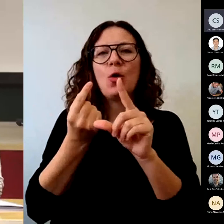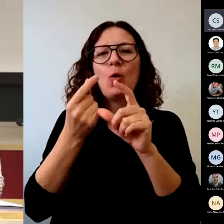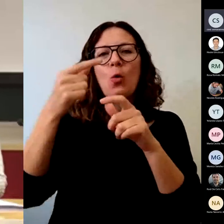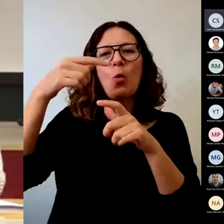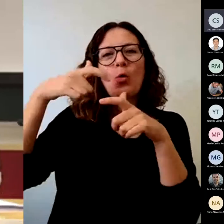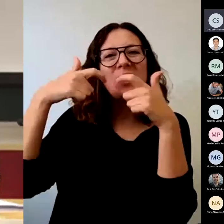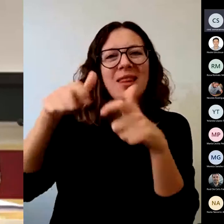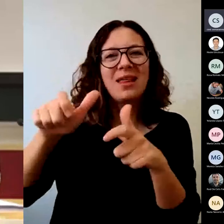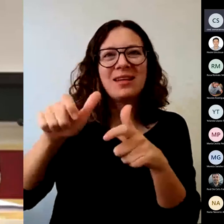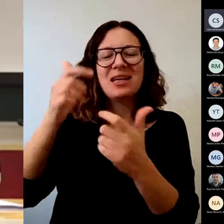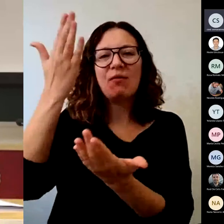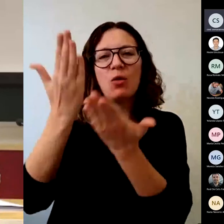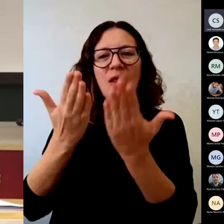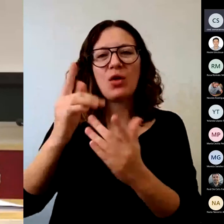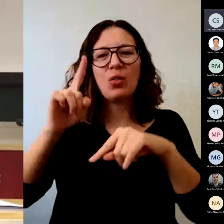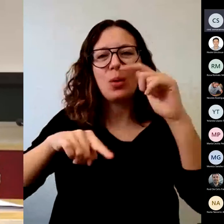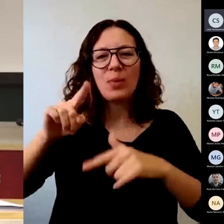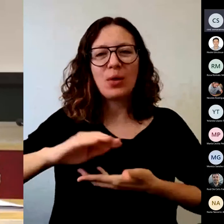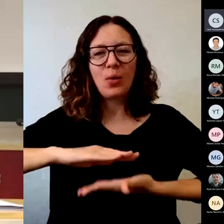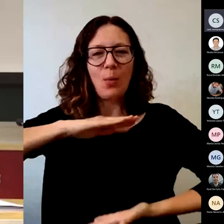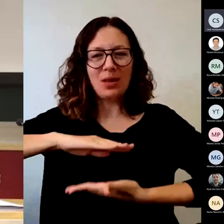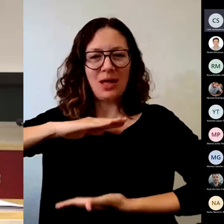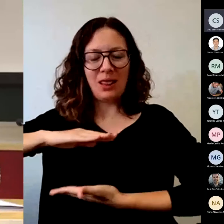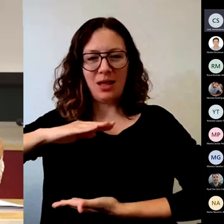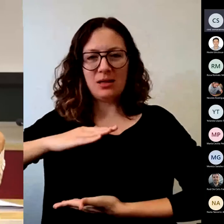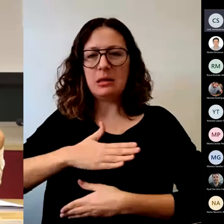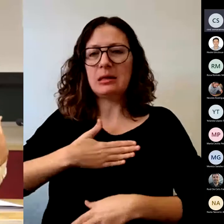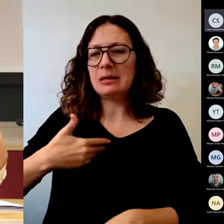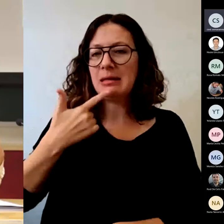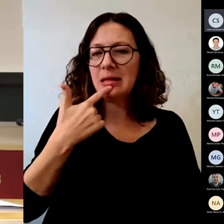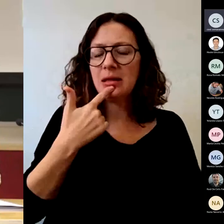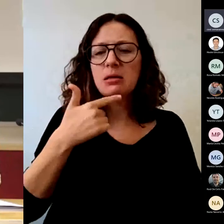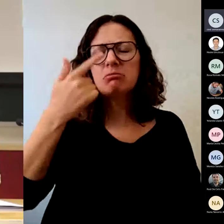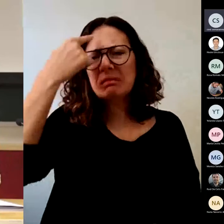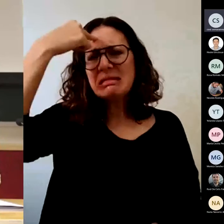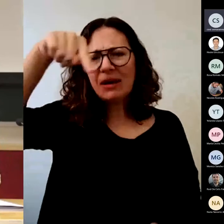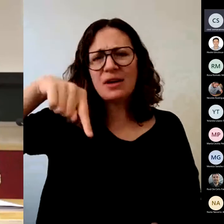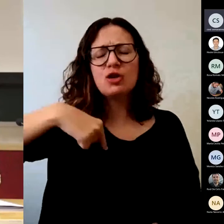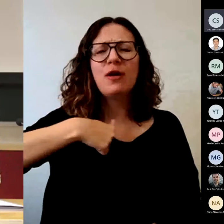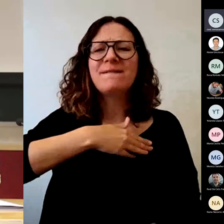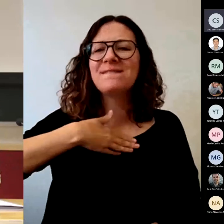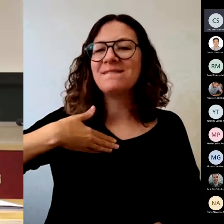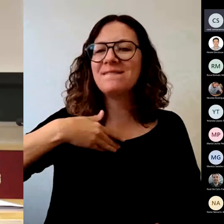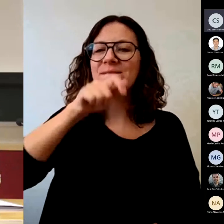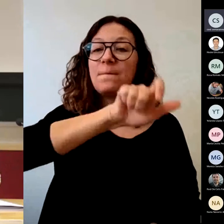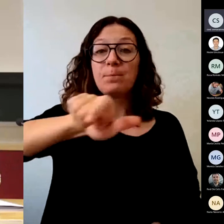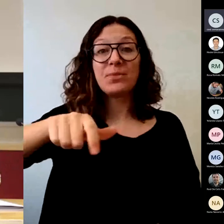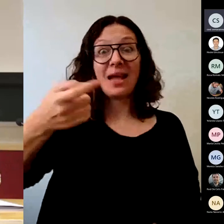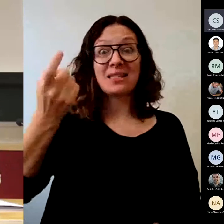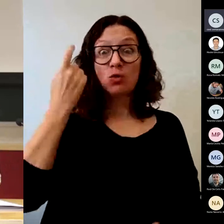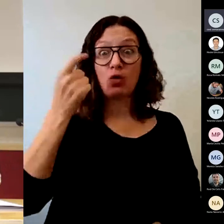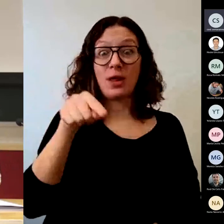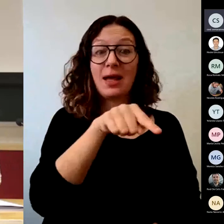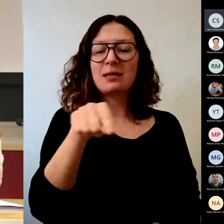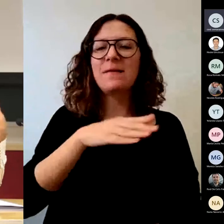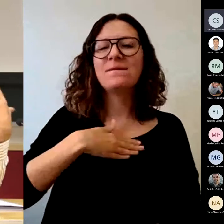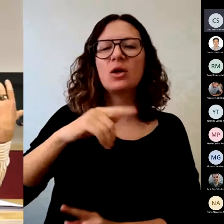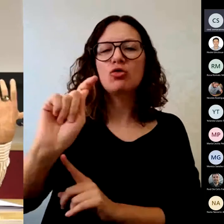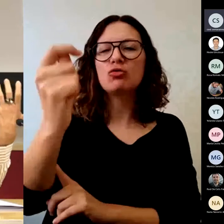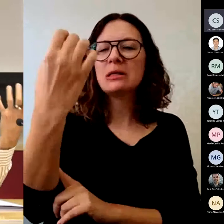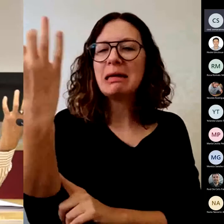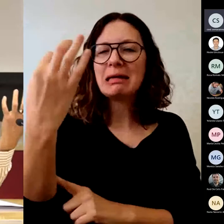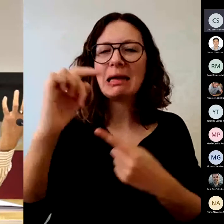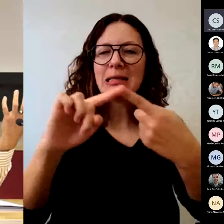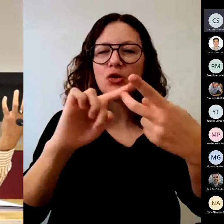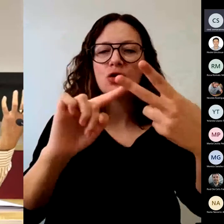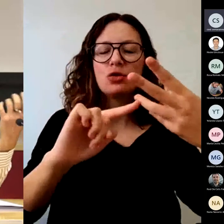plantearnos el que tenemos unos resultados de aprendizaje que queremos que consigan los estudiantes, porque no vamos a empezar pensando en la